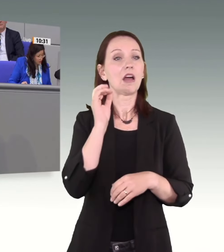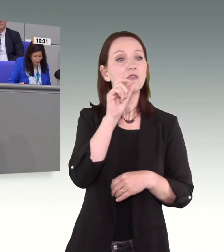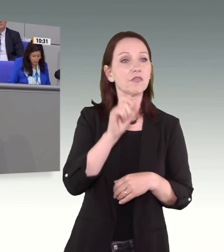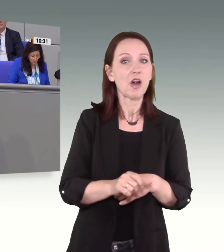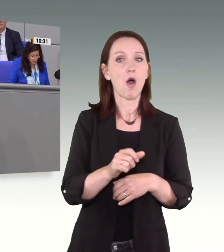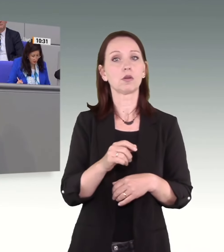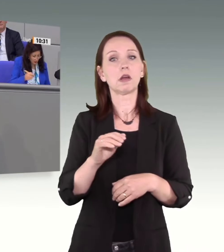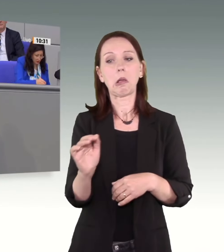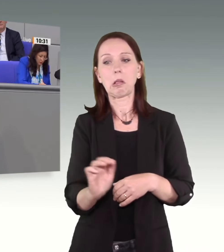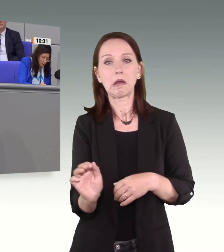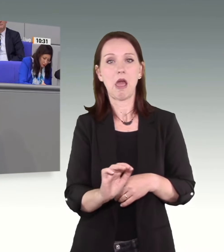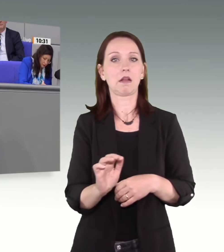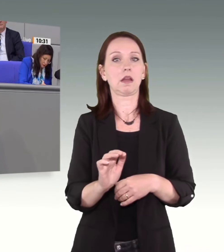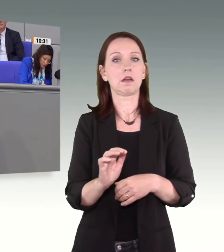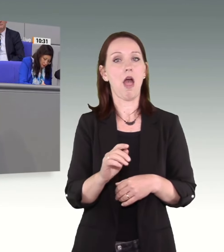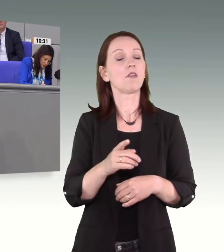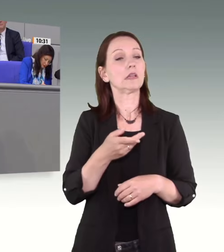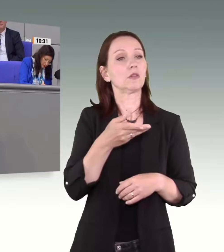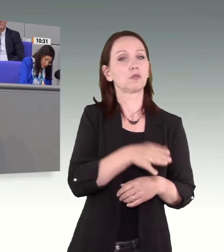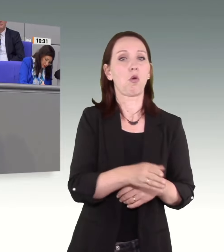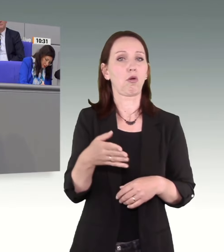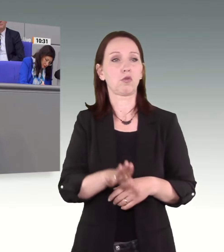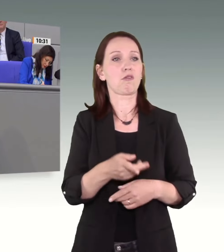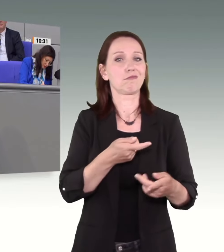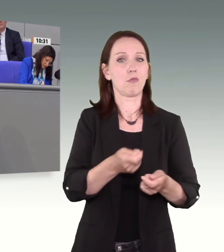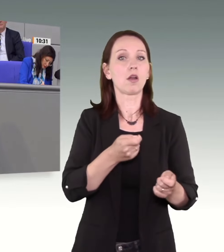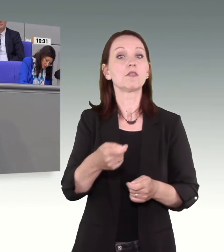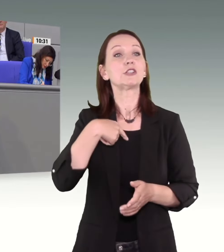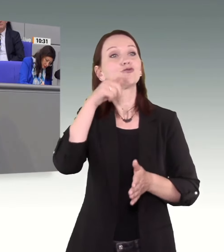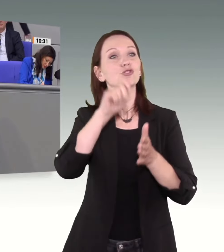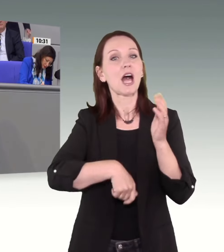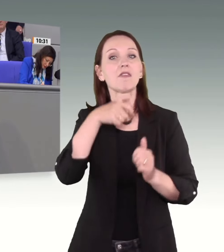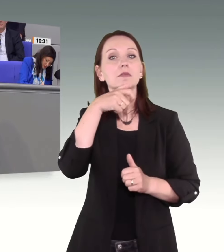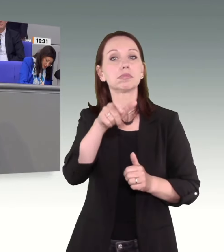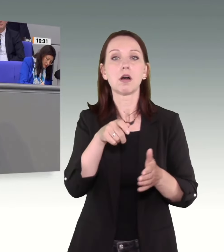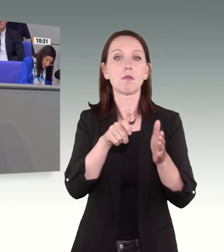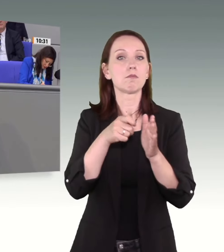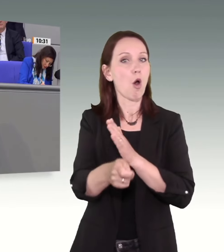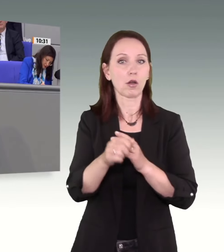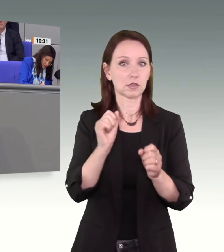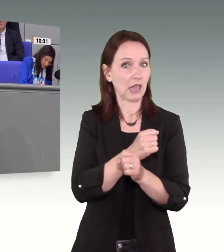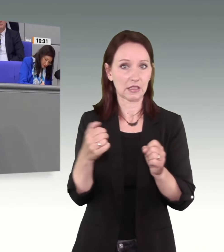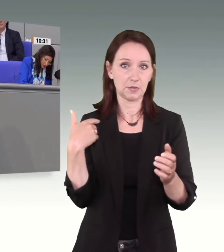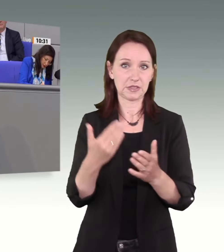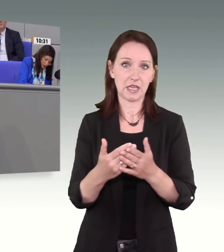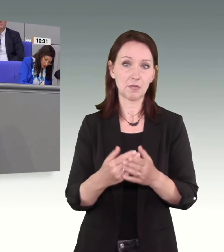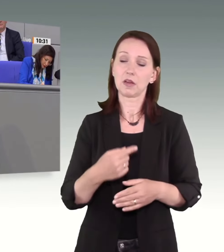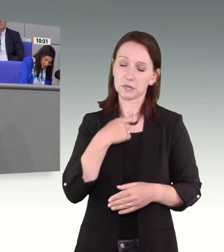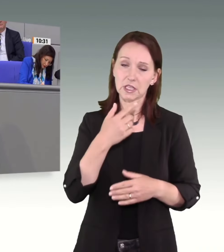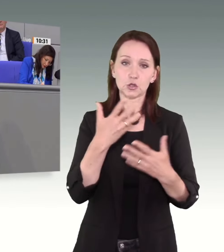als Mord bislang bestraft werden können. Wir sorgen hier dafür, dass das materielle Strafrecht und unser aller